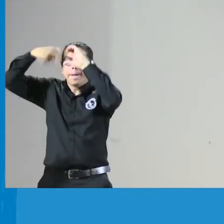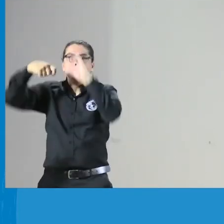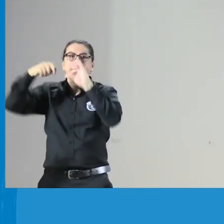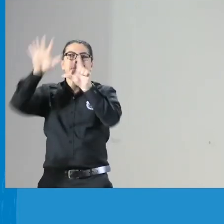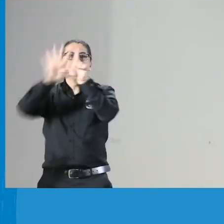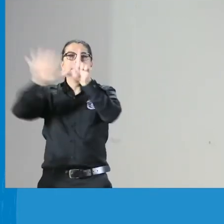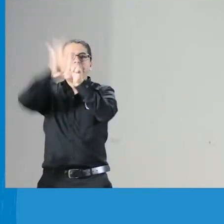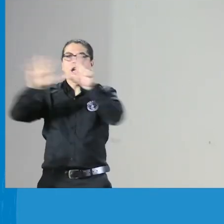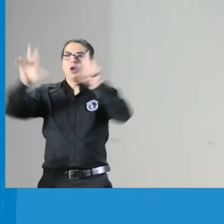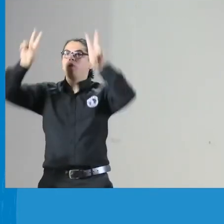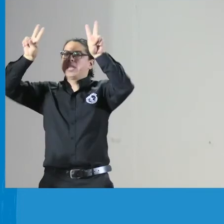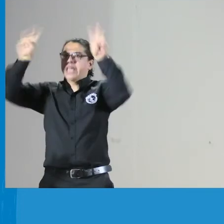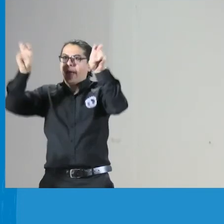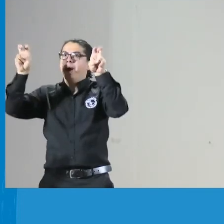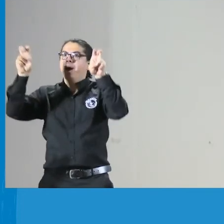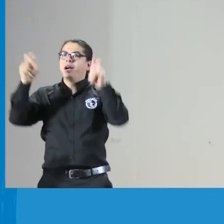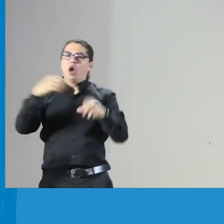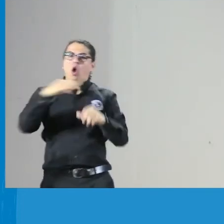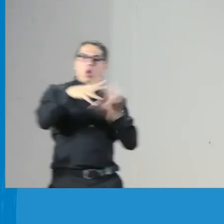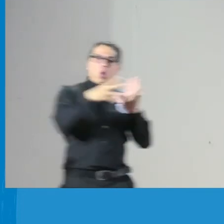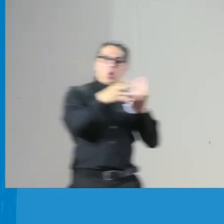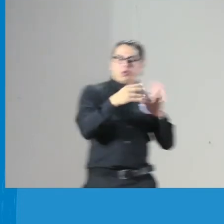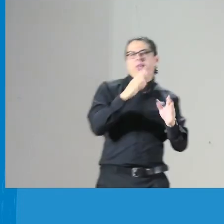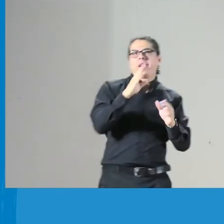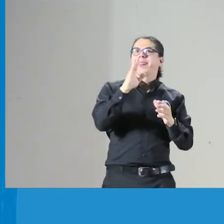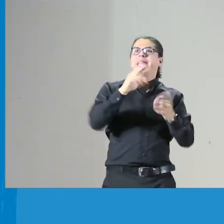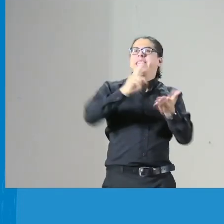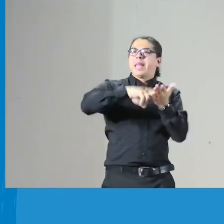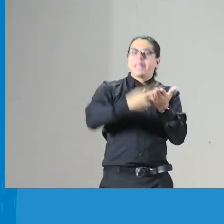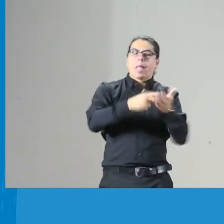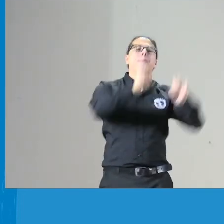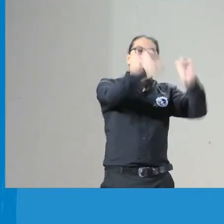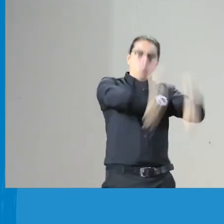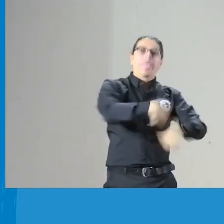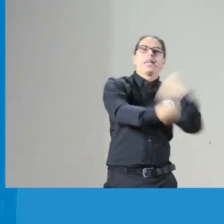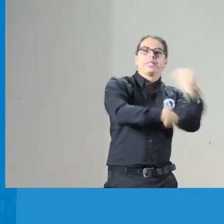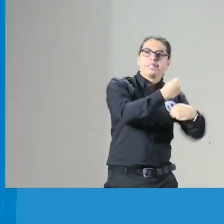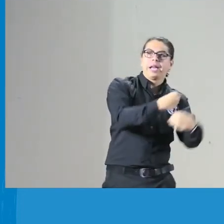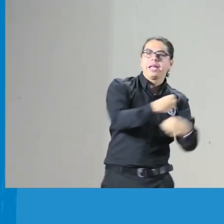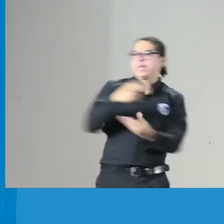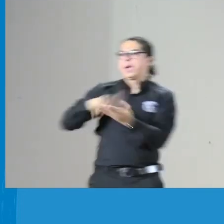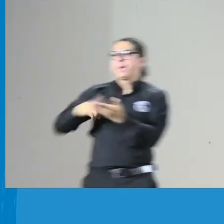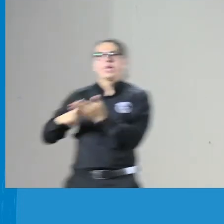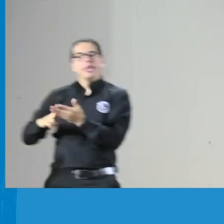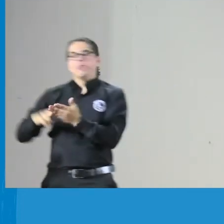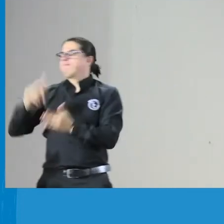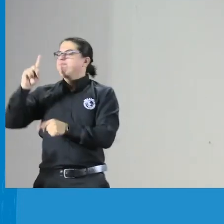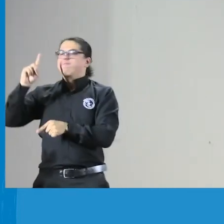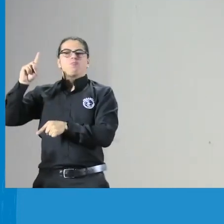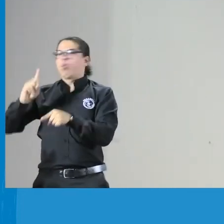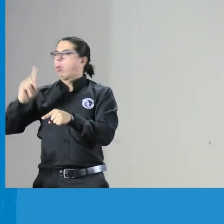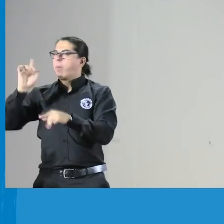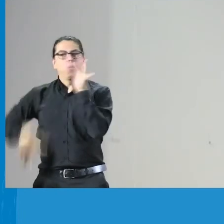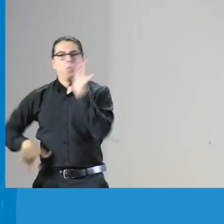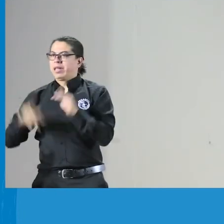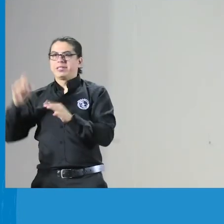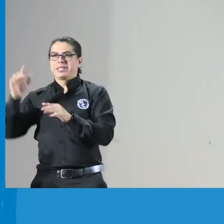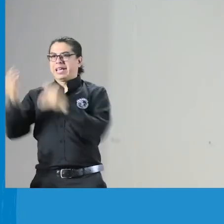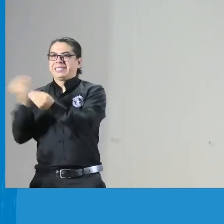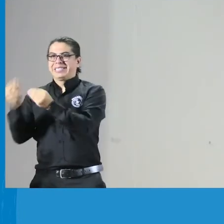IZOR también documentó estos temas tiene lo que puede y no puede ser el intérprete